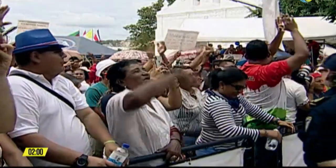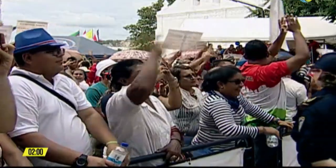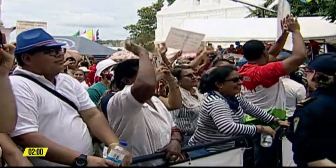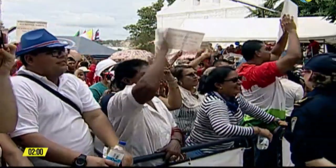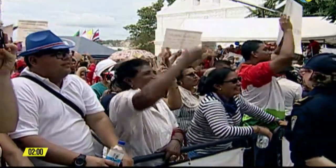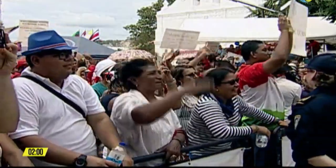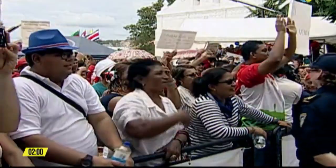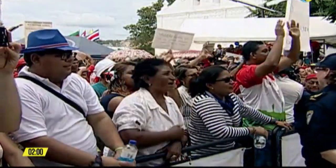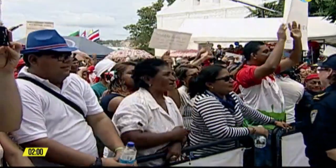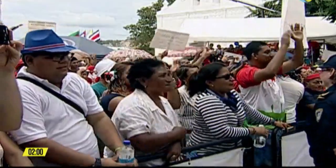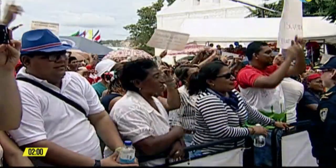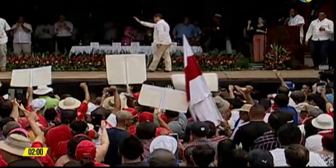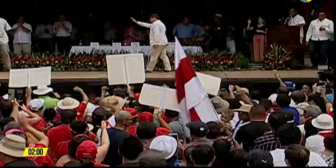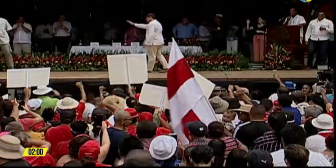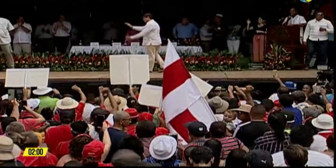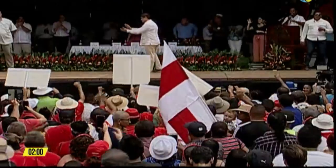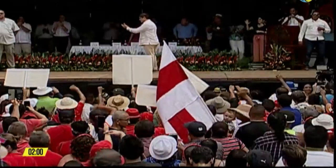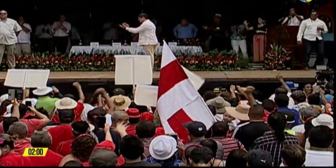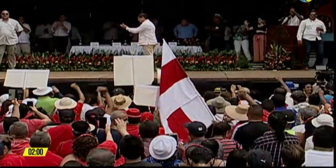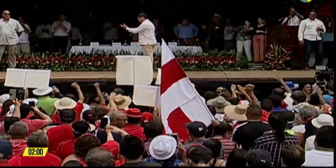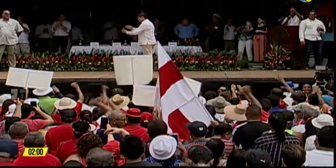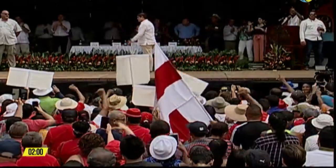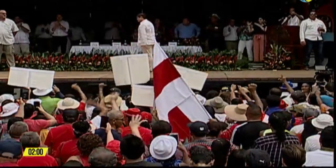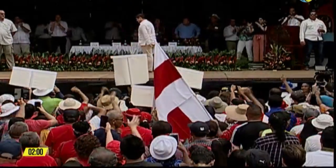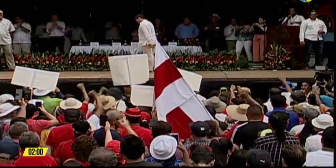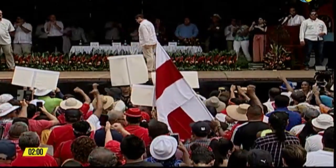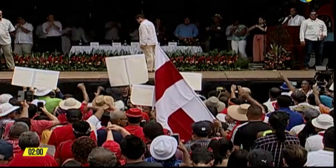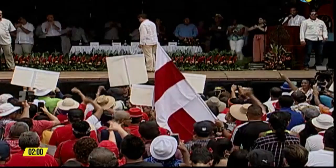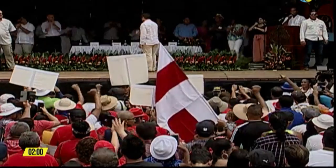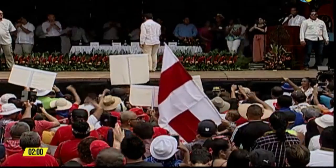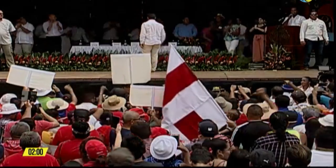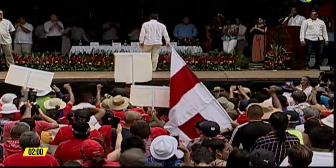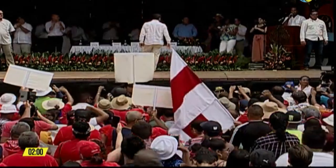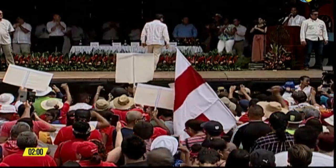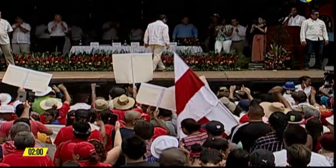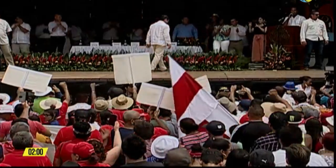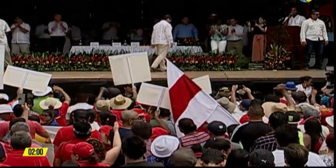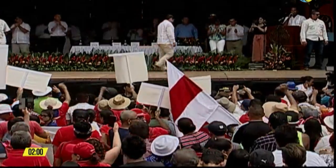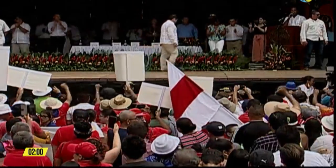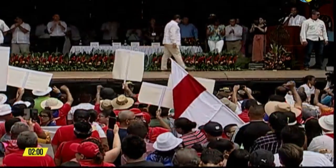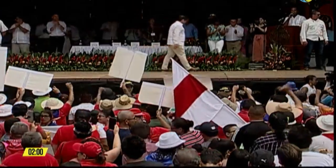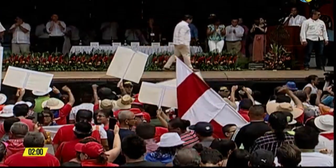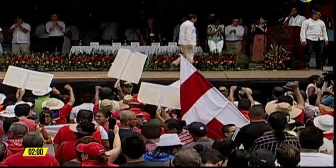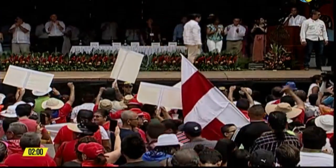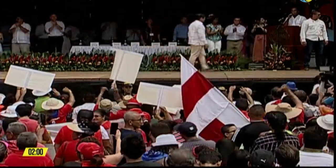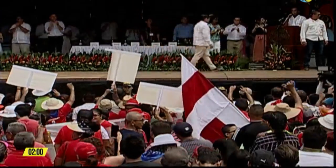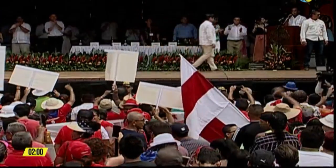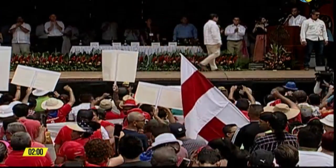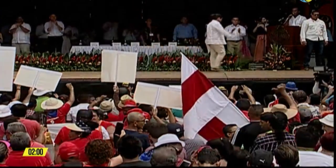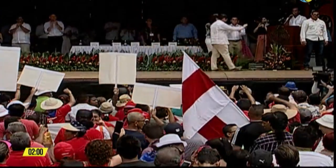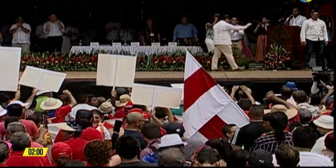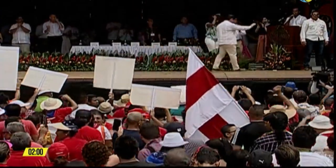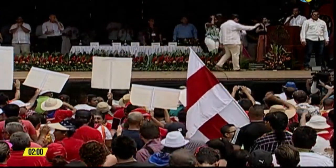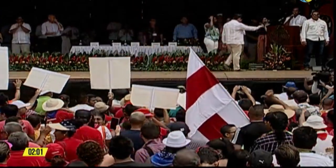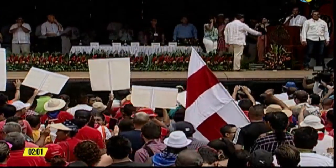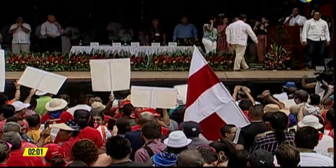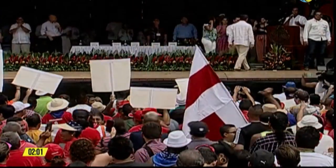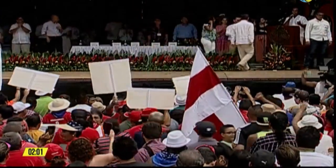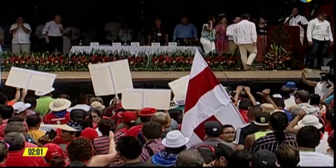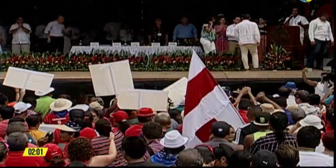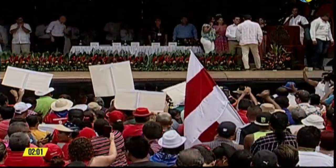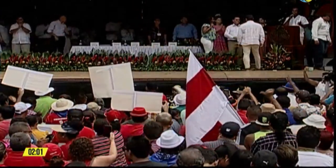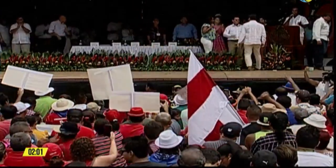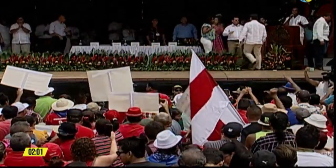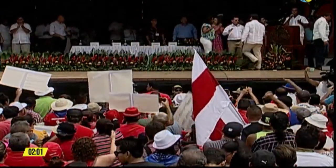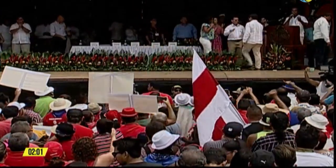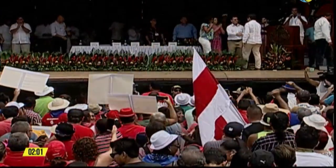del ciento noventa y cinco aniversario del Partido Nicoya al Estado Libre de Costa Rica. Y